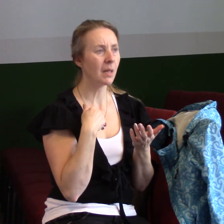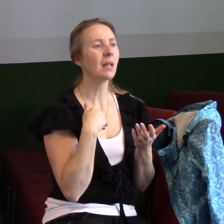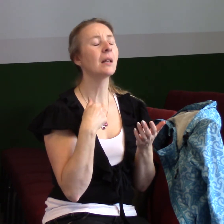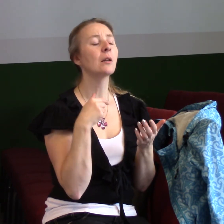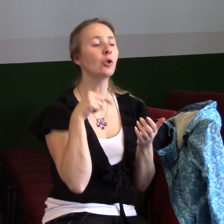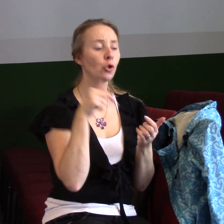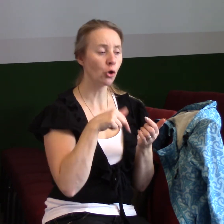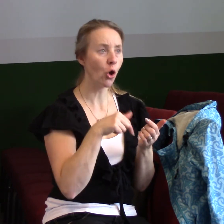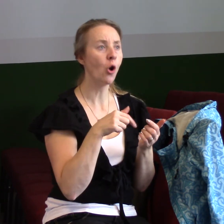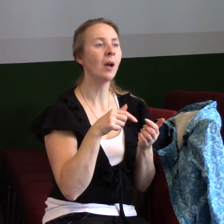duchovního zápasu.